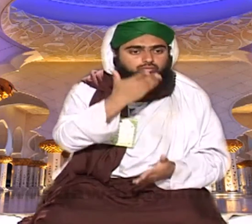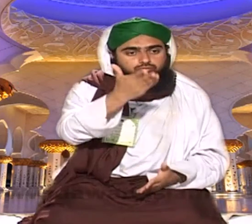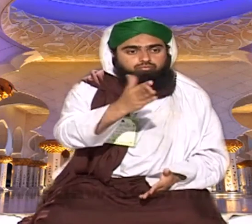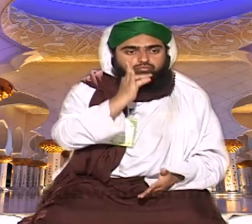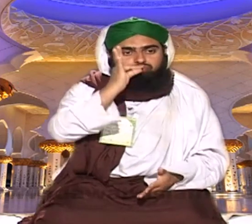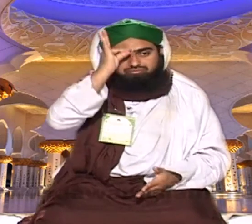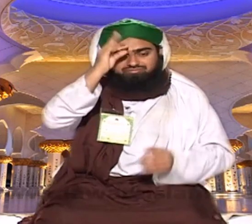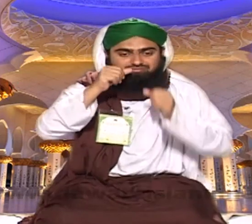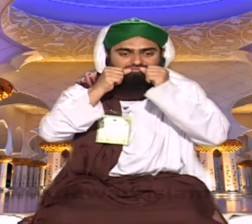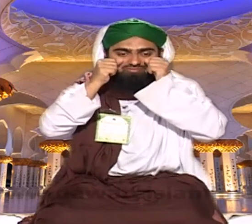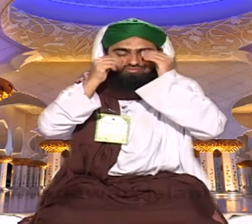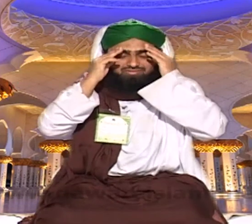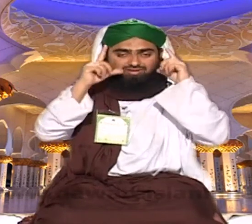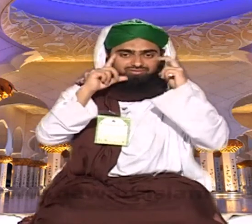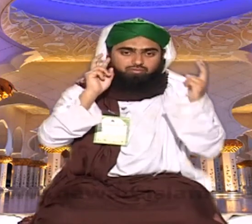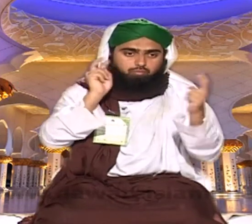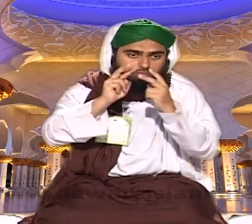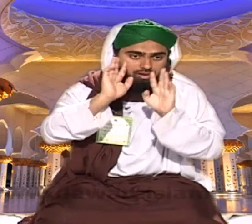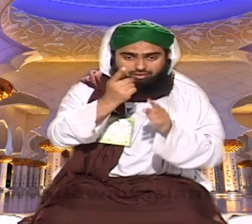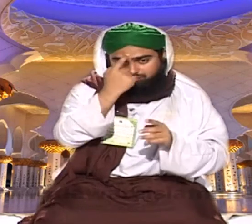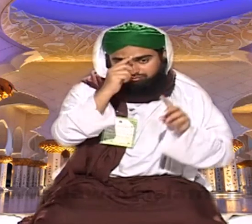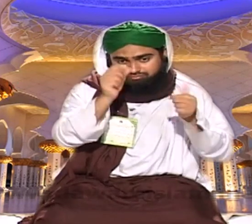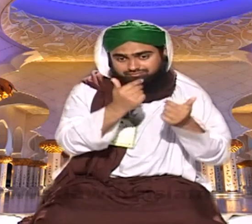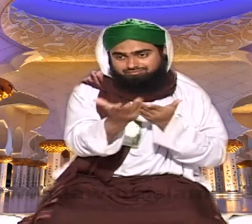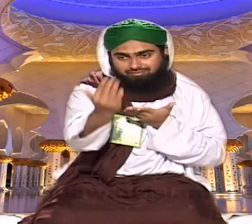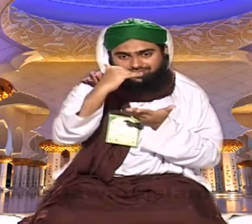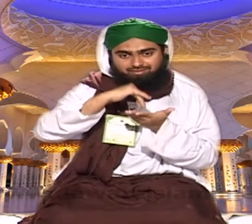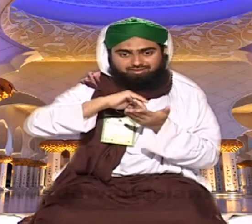فرماتے تو اس طرح مطلب دھائی ہزار درہم دے کر تو شخص لوٹا